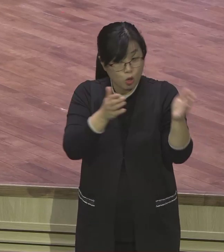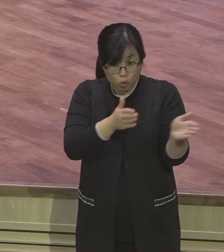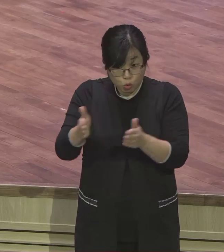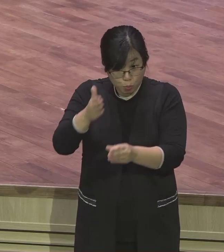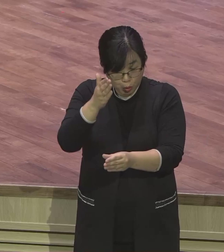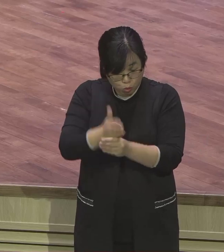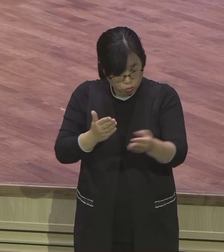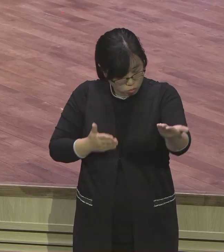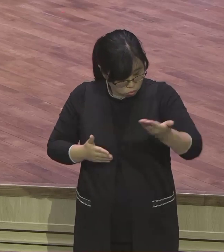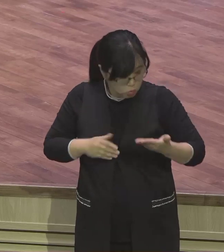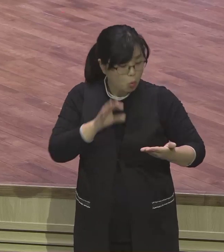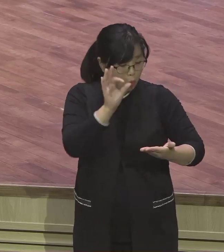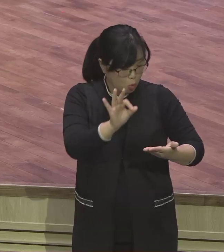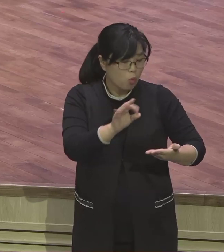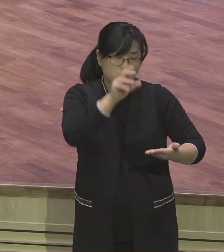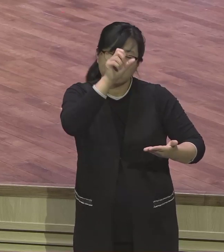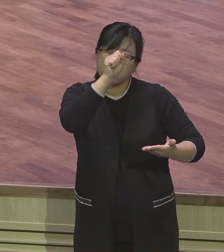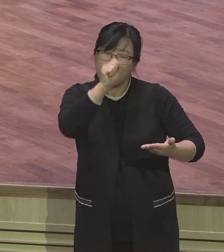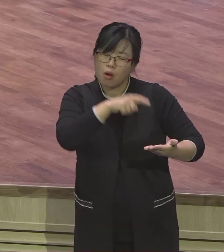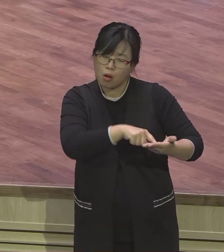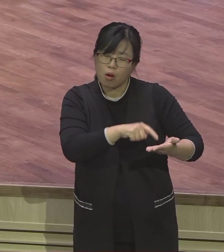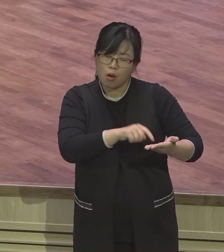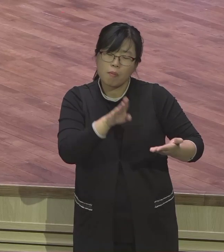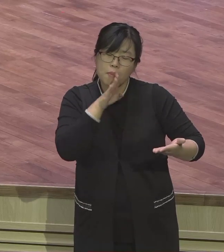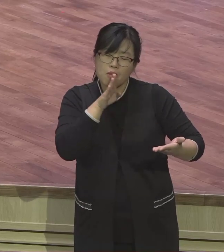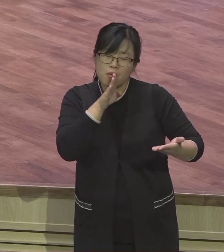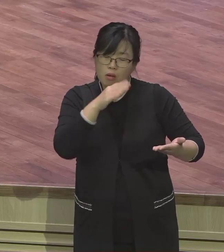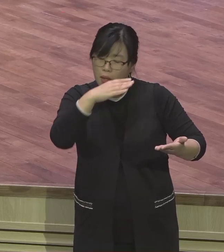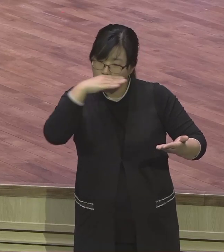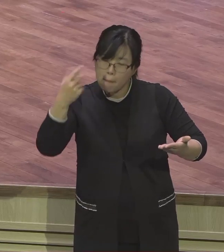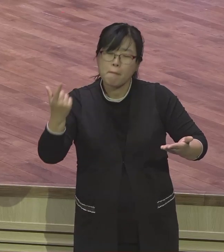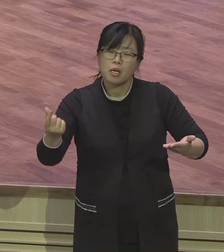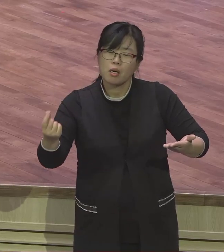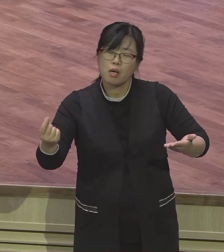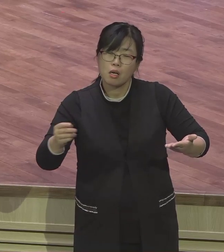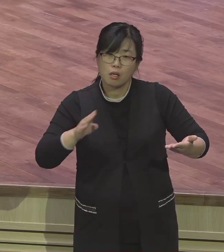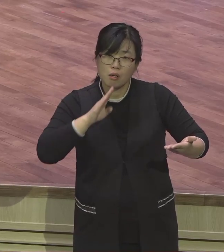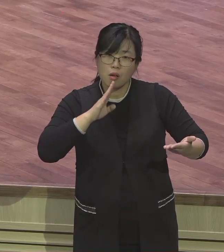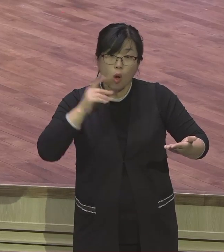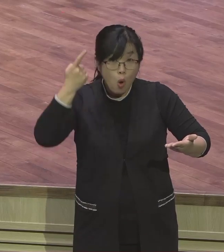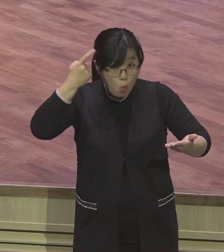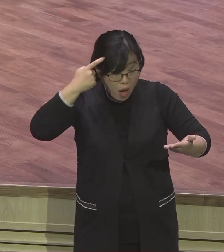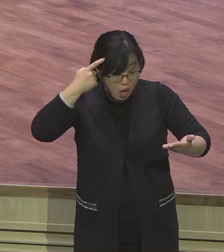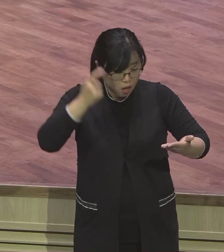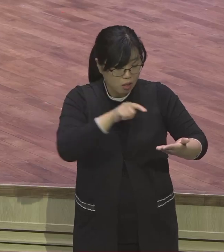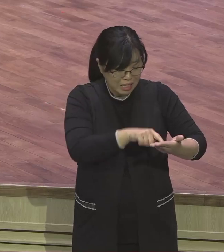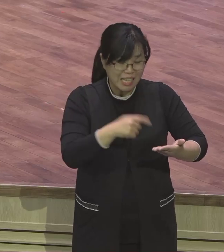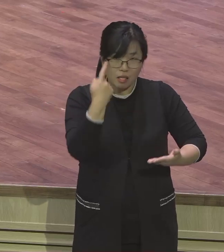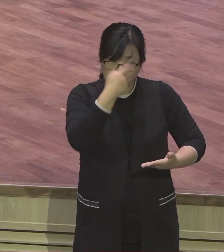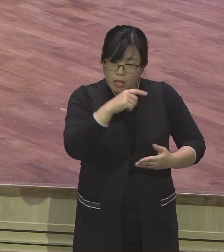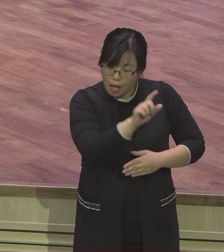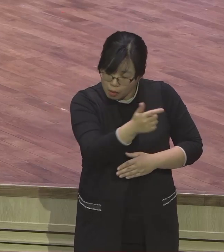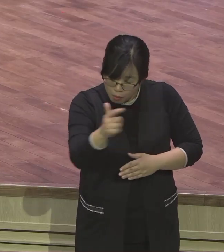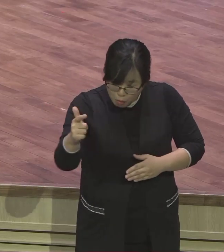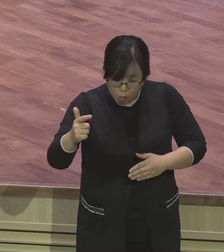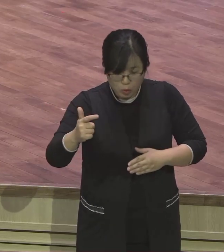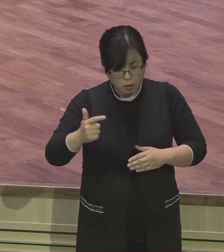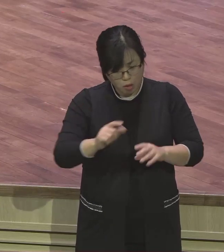성교하기도 우리 아무 상관도 없는데 복음을 오직 복음 하나씩 영원한 영원 사랑하는 그 마음 그래서 캠프 가는